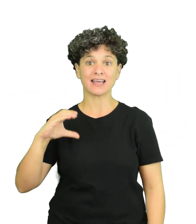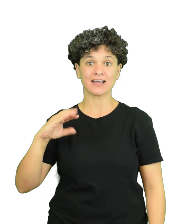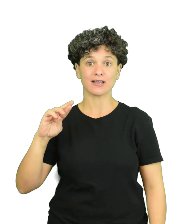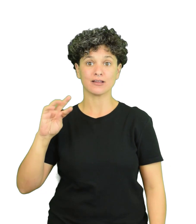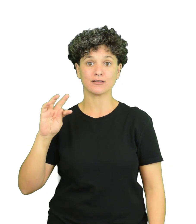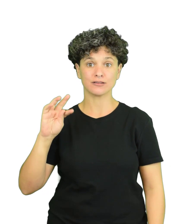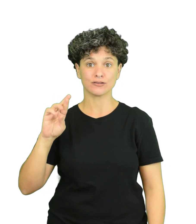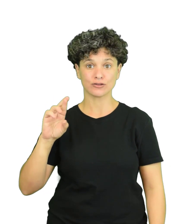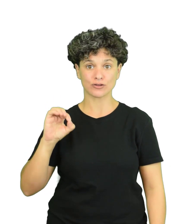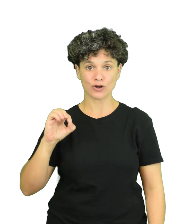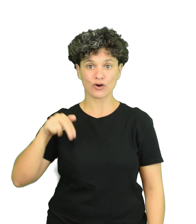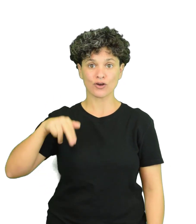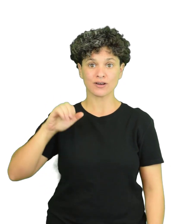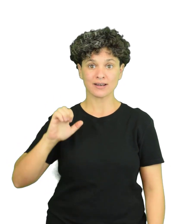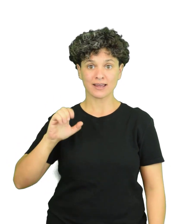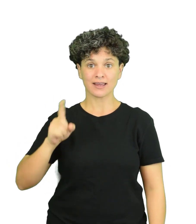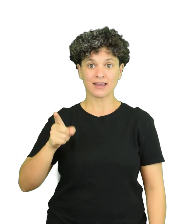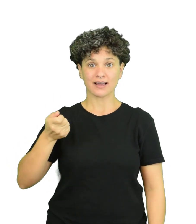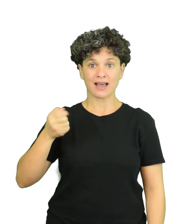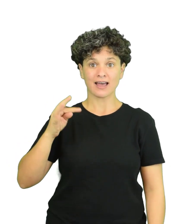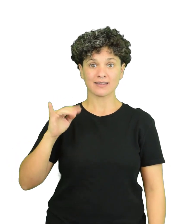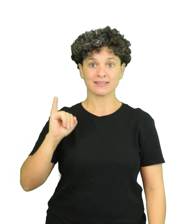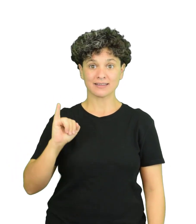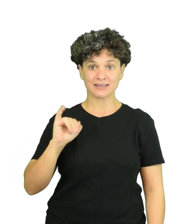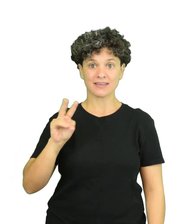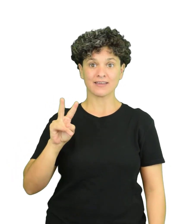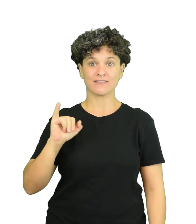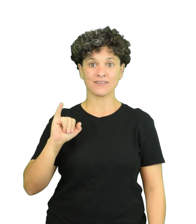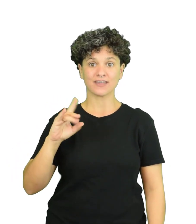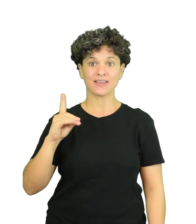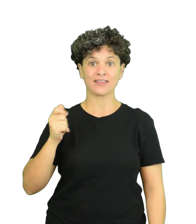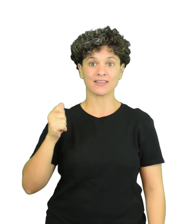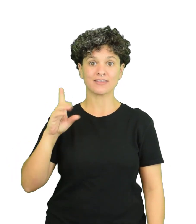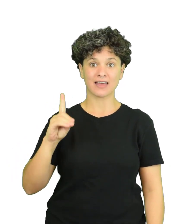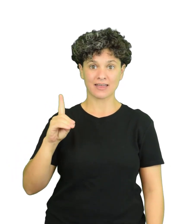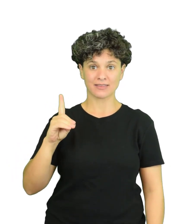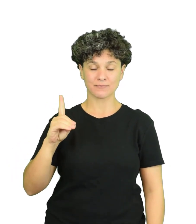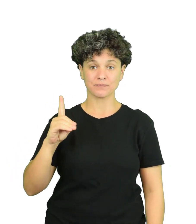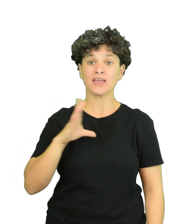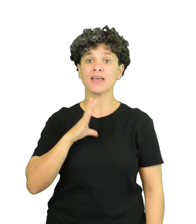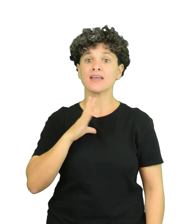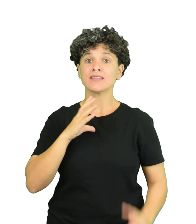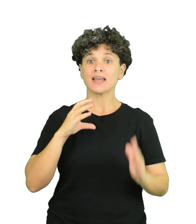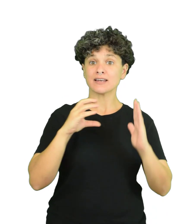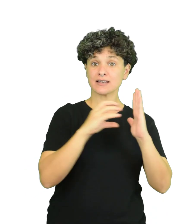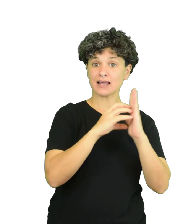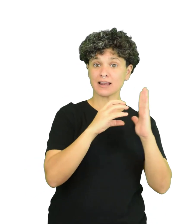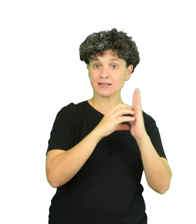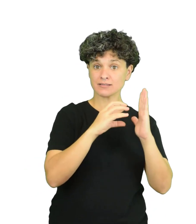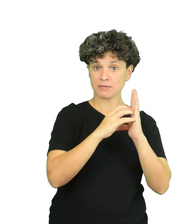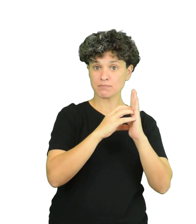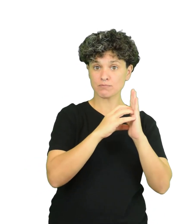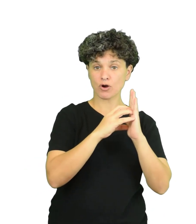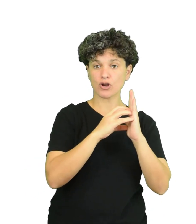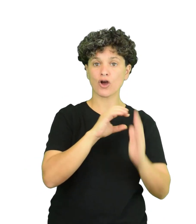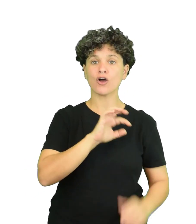diferentes electronegatividades. Las cargas parciales se representan con la letra griega delta,